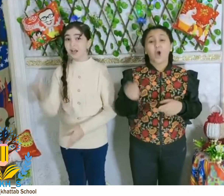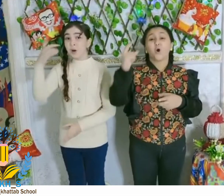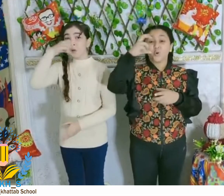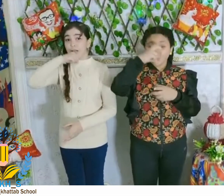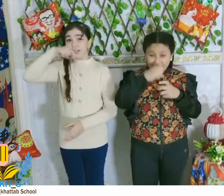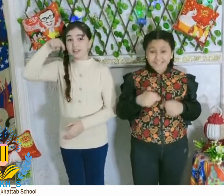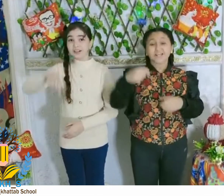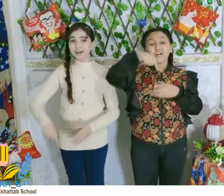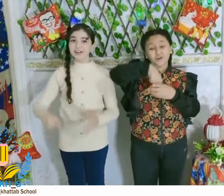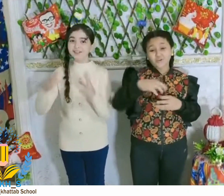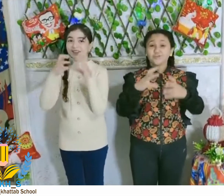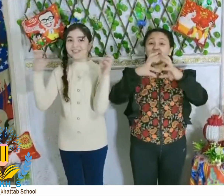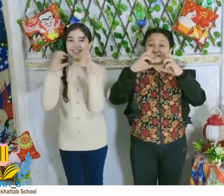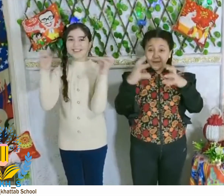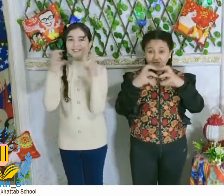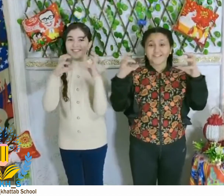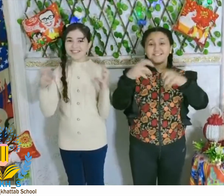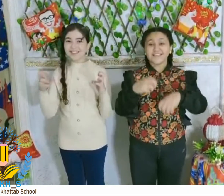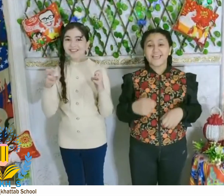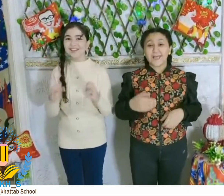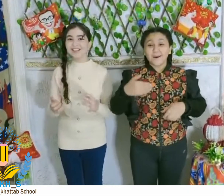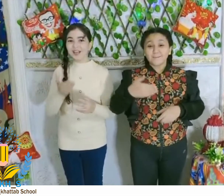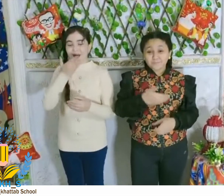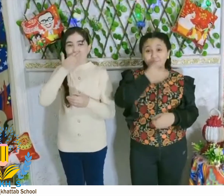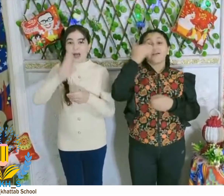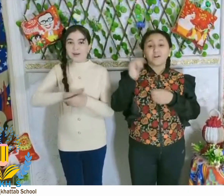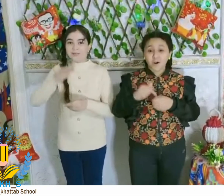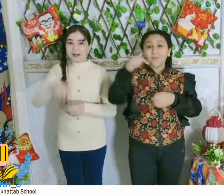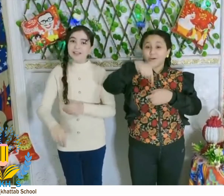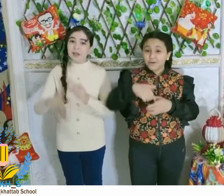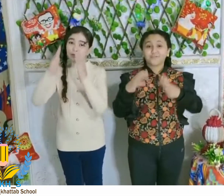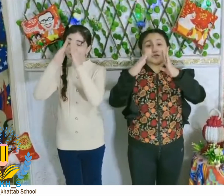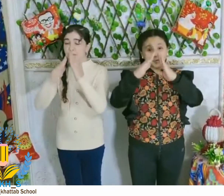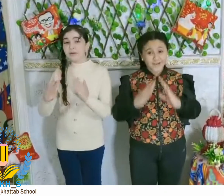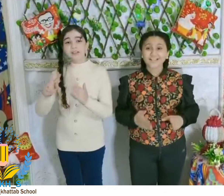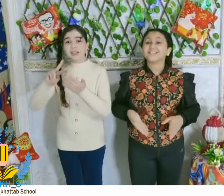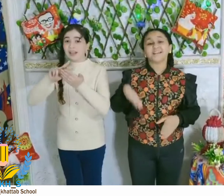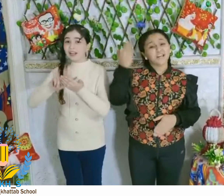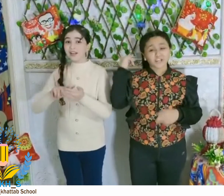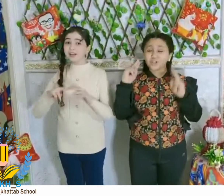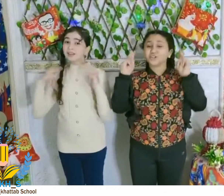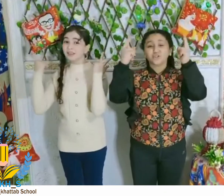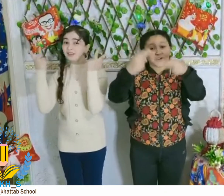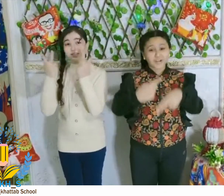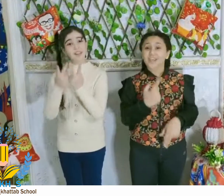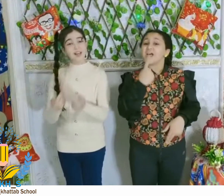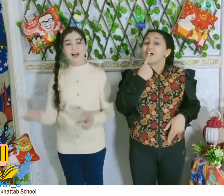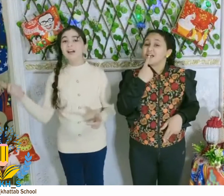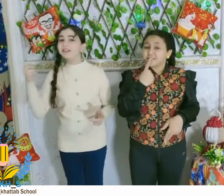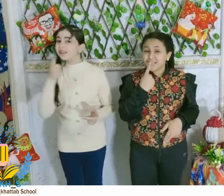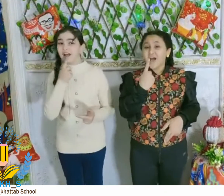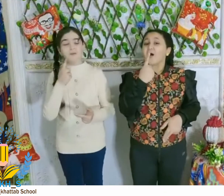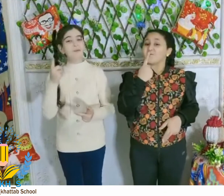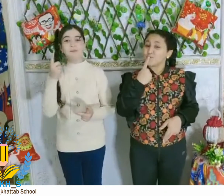والسن في التفاصيل طلع زمان في مصر من الدنيا معنو